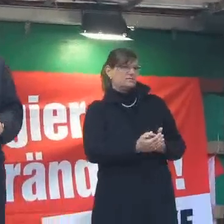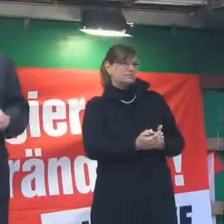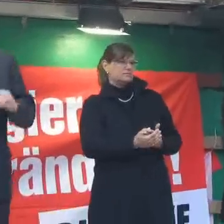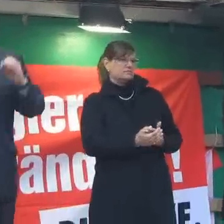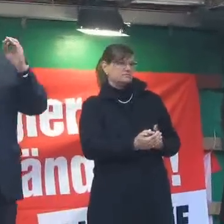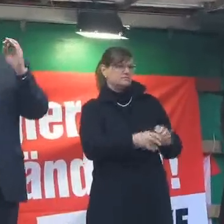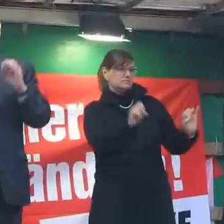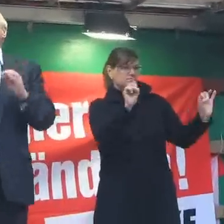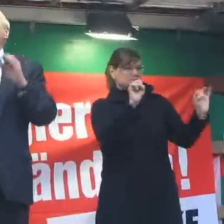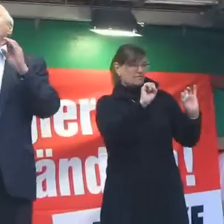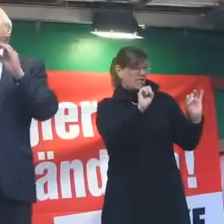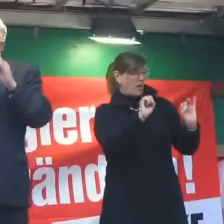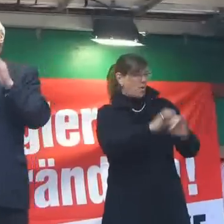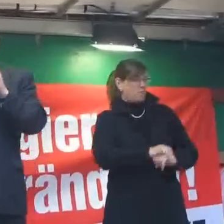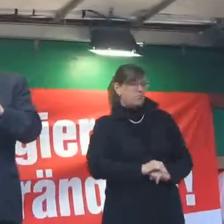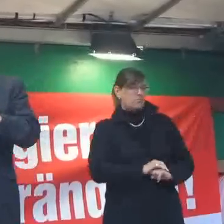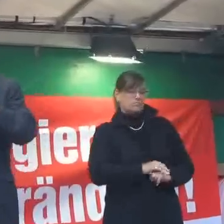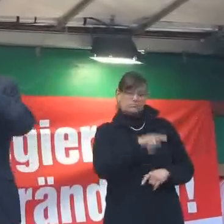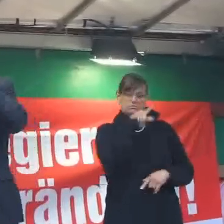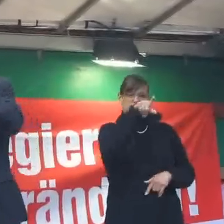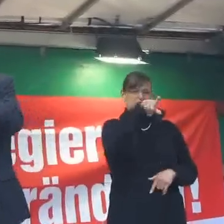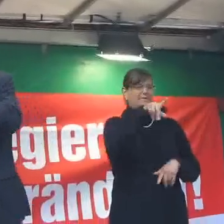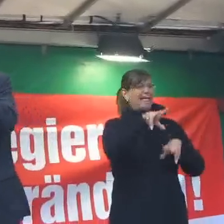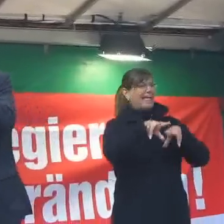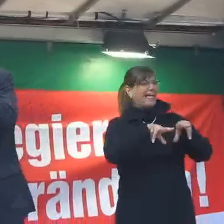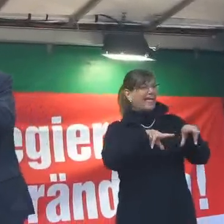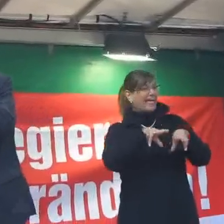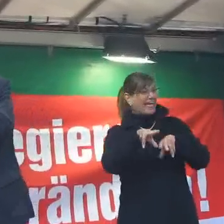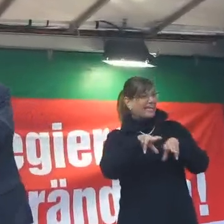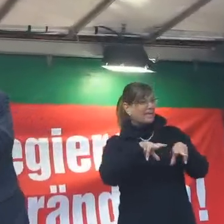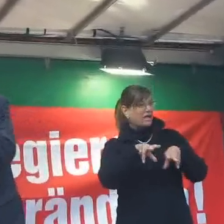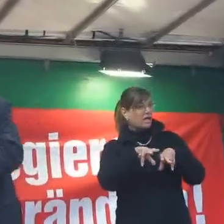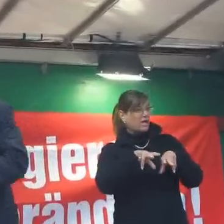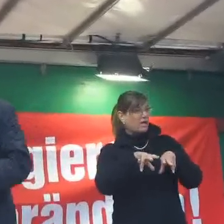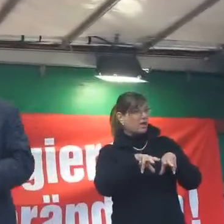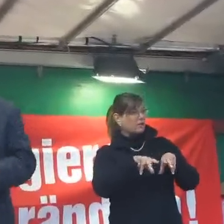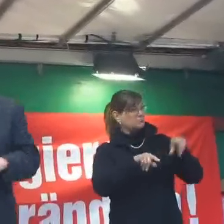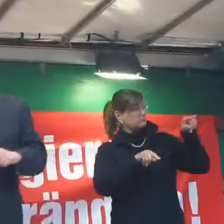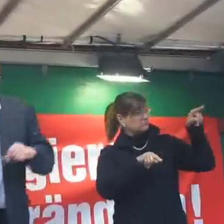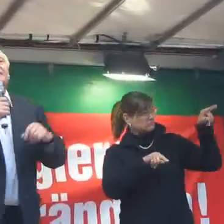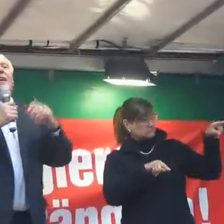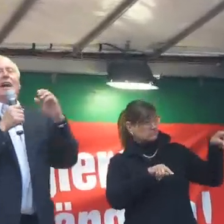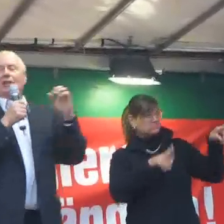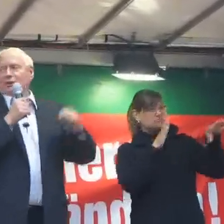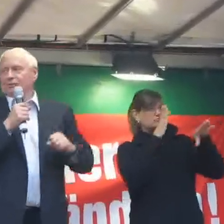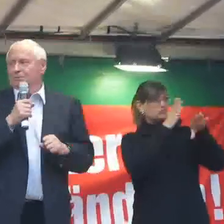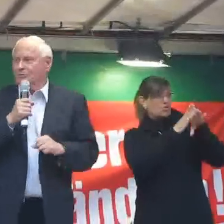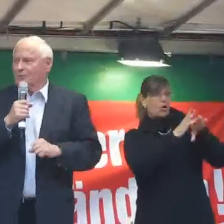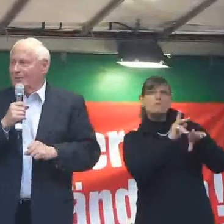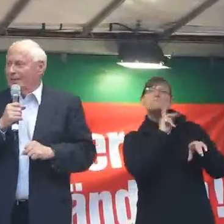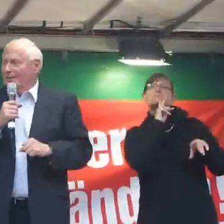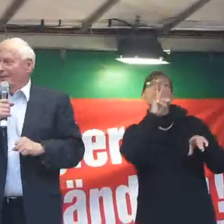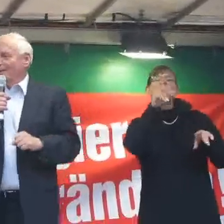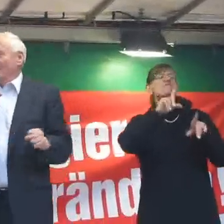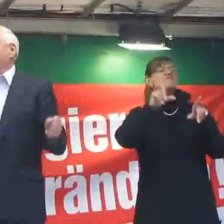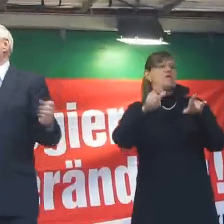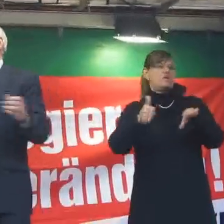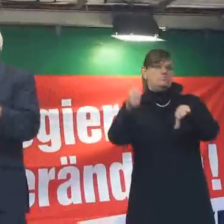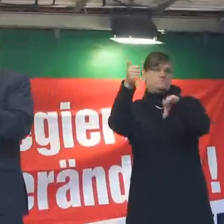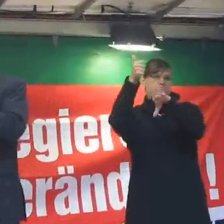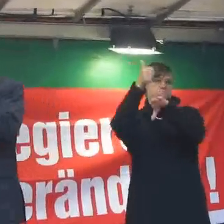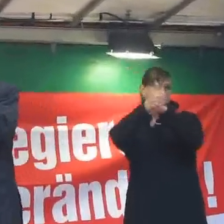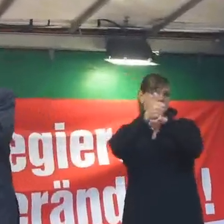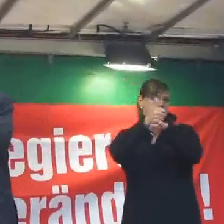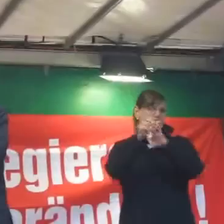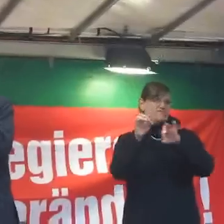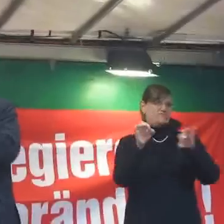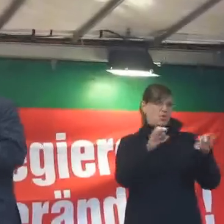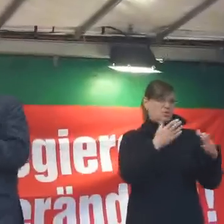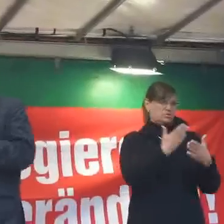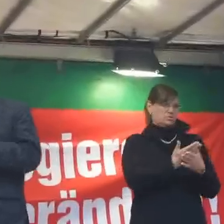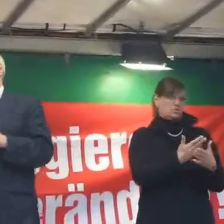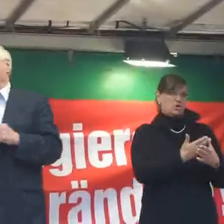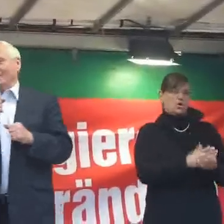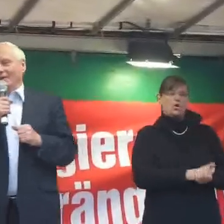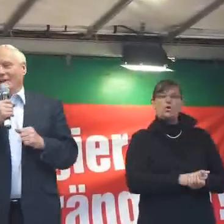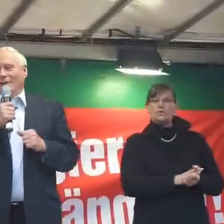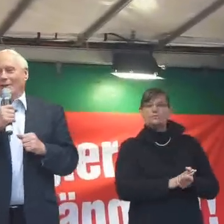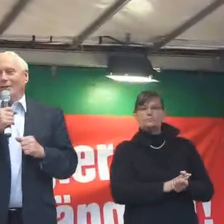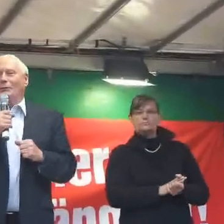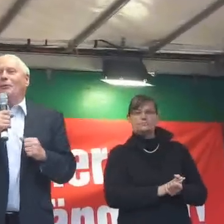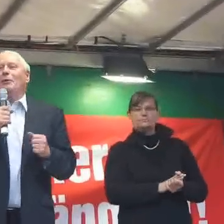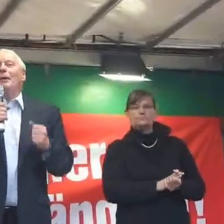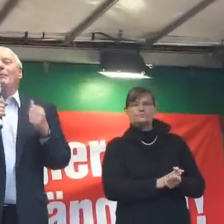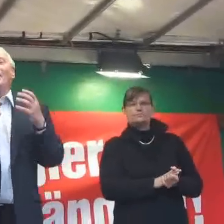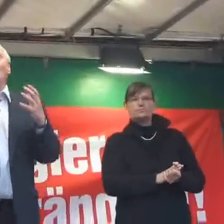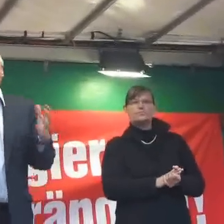Weil die Regierungen mittlerweile von denen berufen werden, die herrschen. Demokratie heißt ja Volksherrschaft.